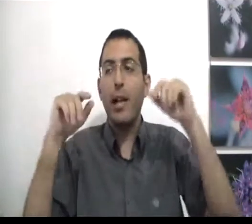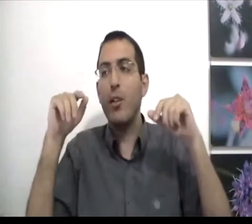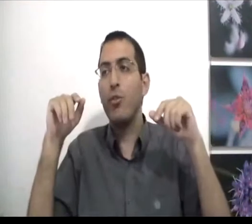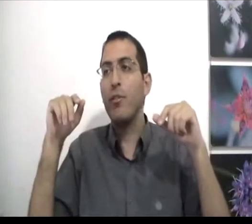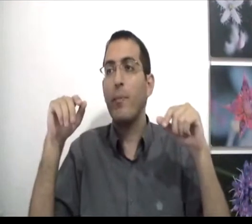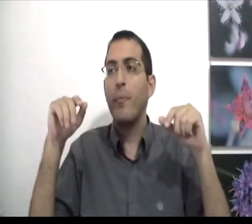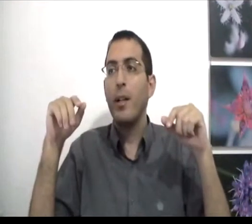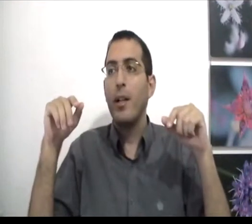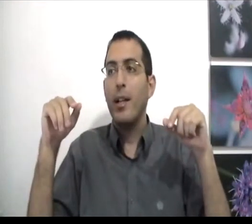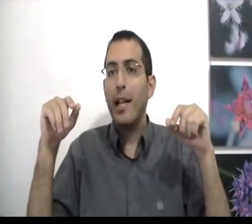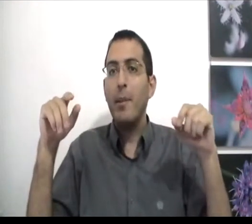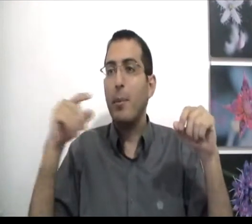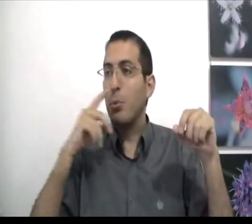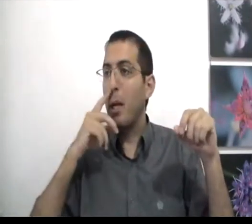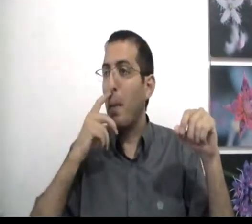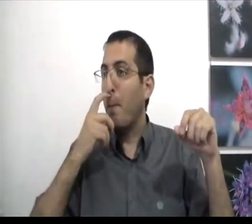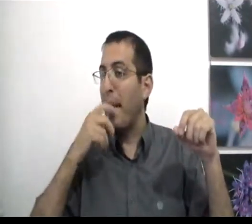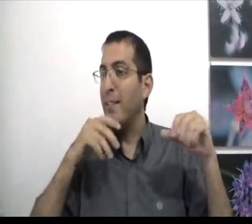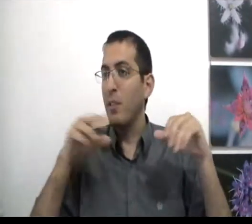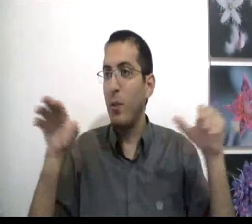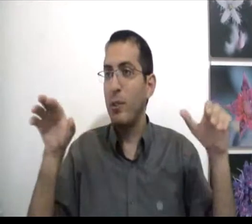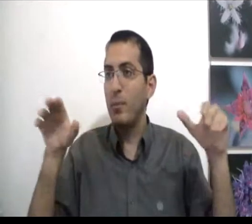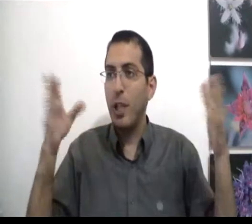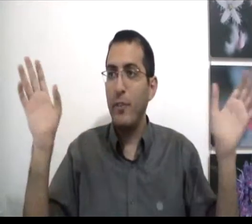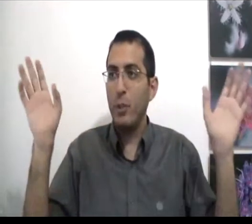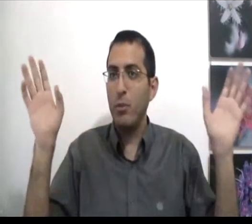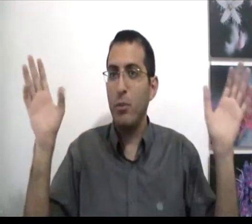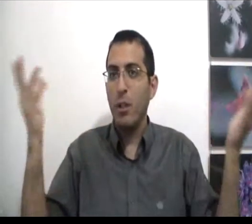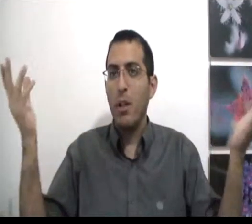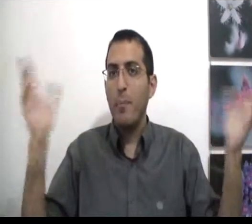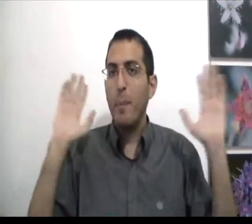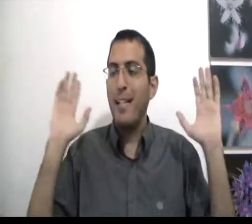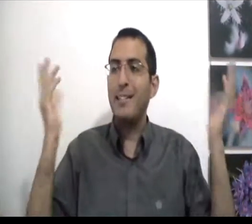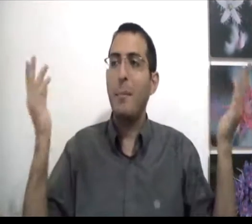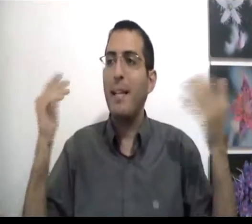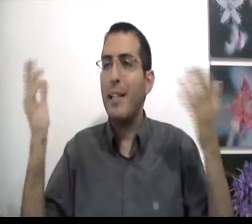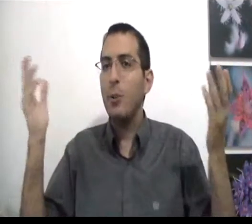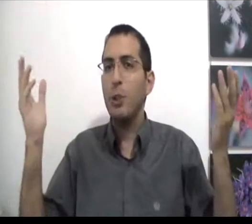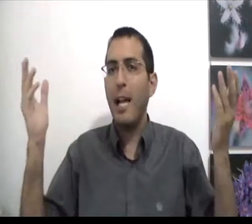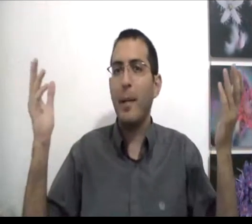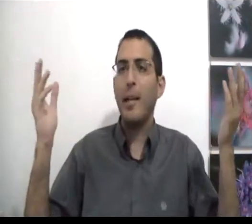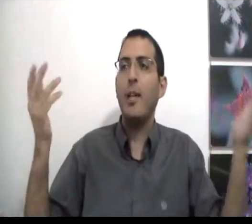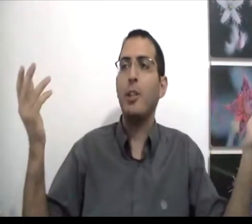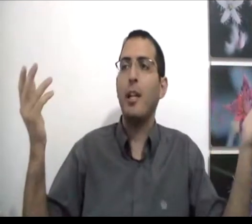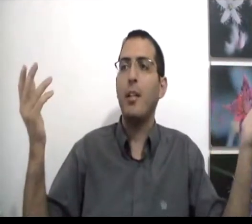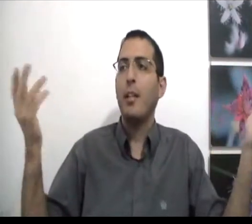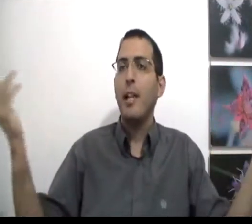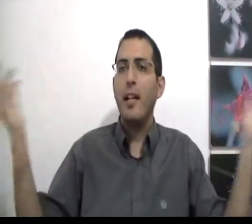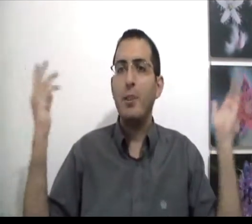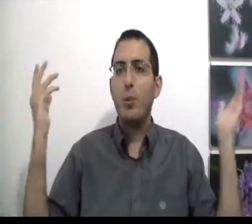להרגיש טוב אם אתה בטוח באין סוף אחוזים שאין אפשרות ממלאין שום שאלה בכלל מה השאלה? אין אפשרות,